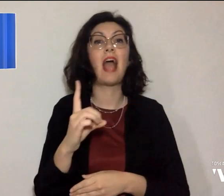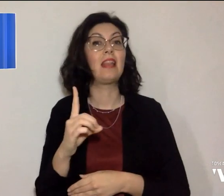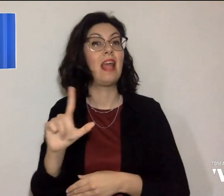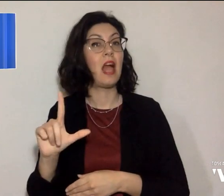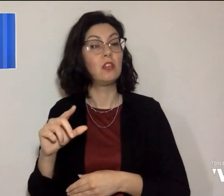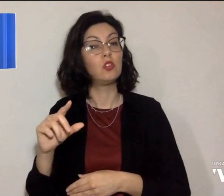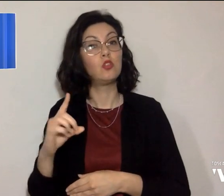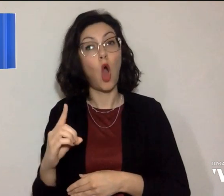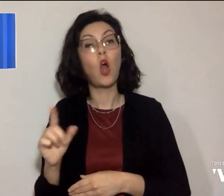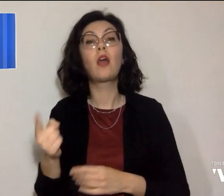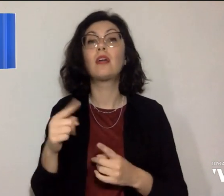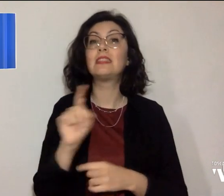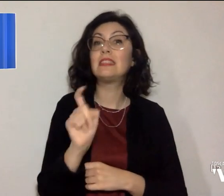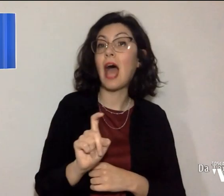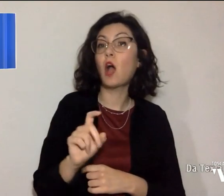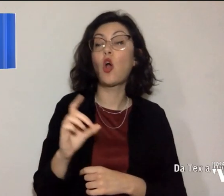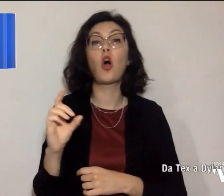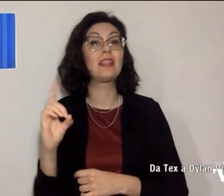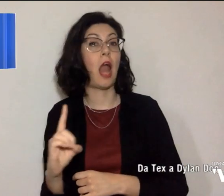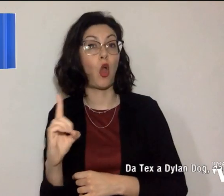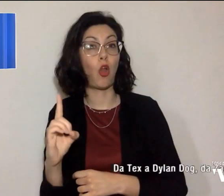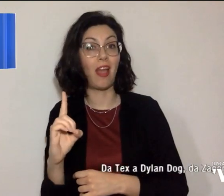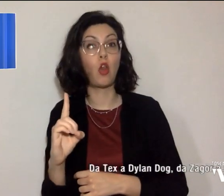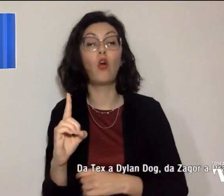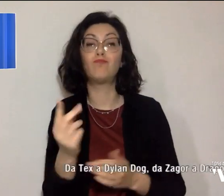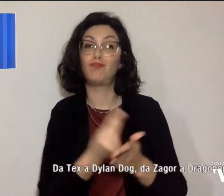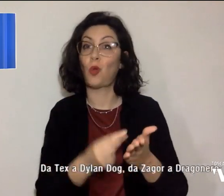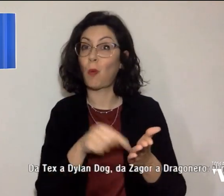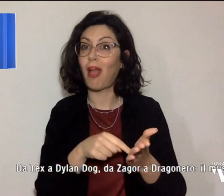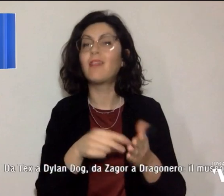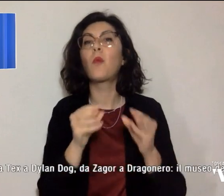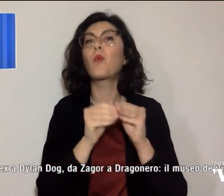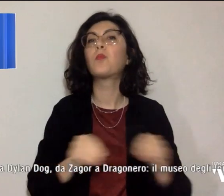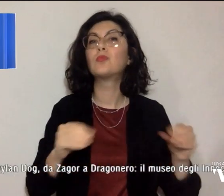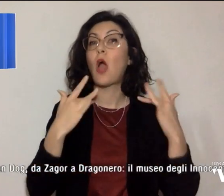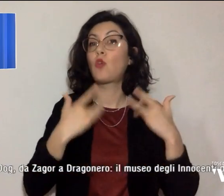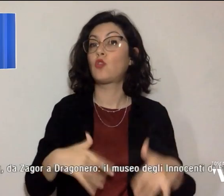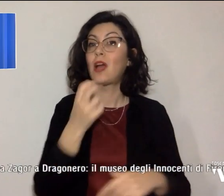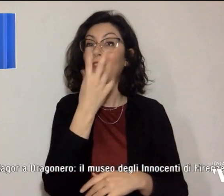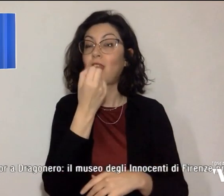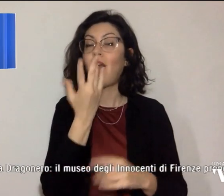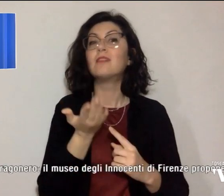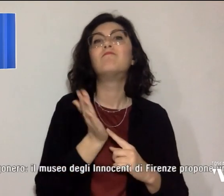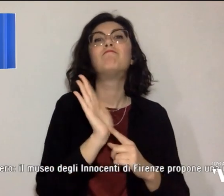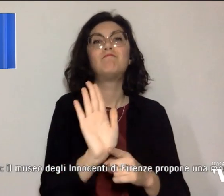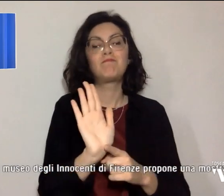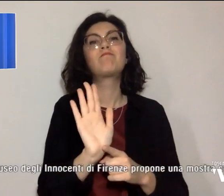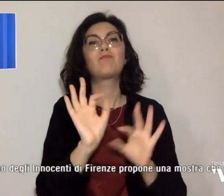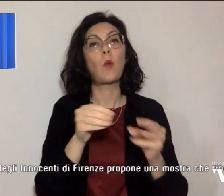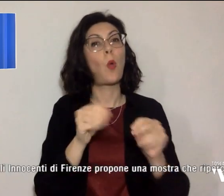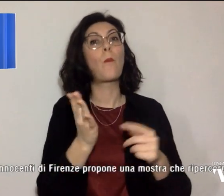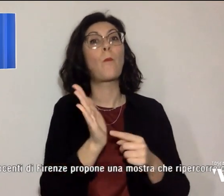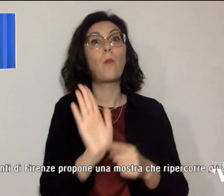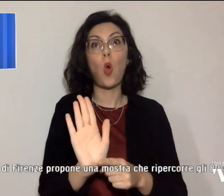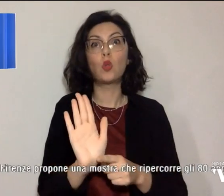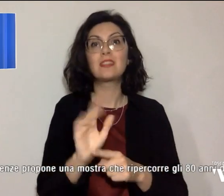da Zagor a Dragonero. Il Museo degli Innocenti di Firenze propone una mostra che ripercorre gli 80